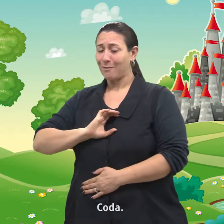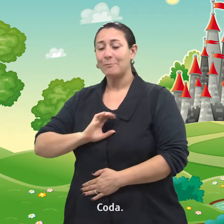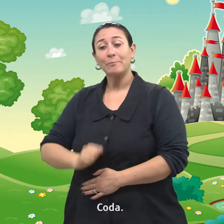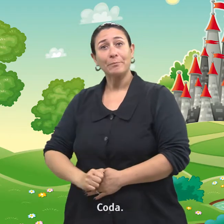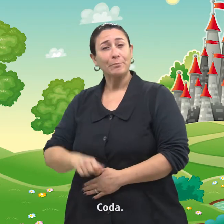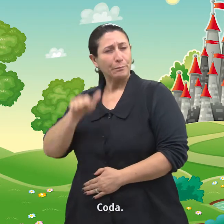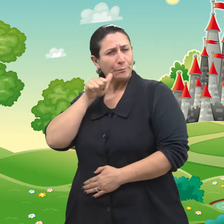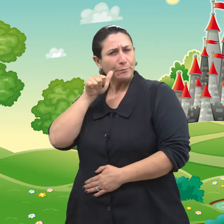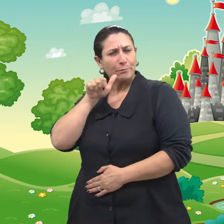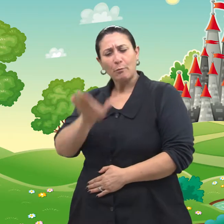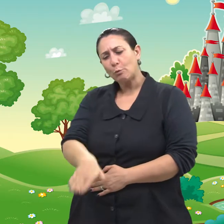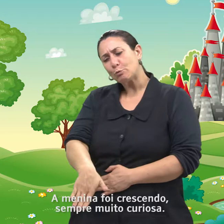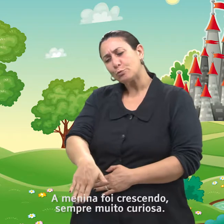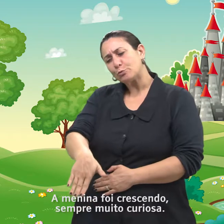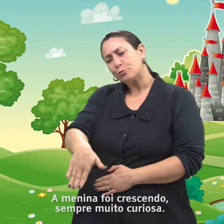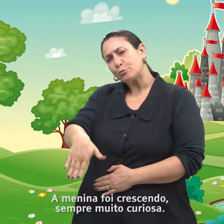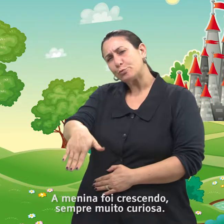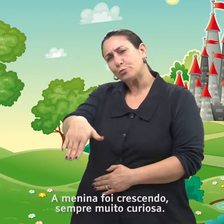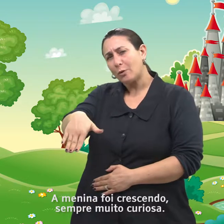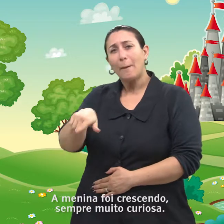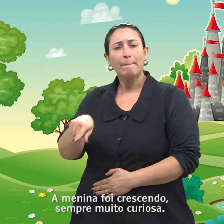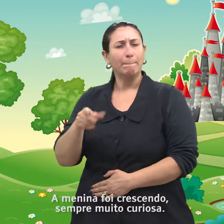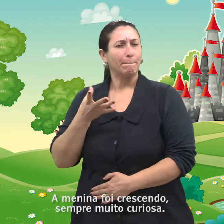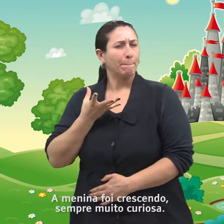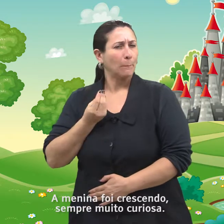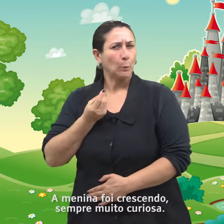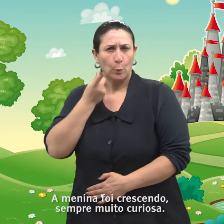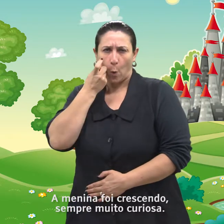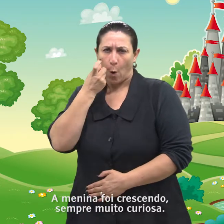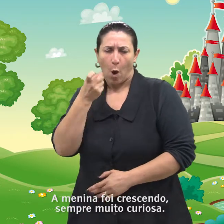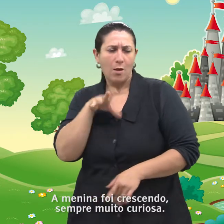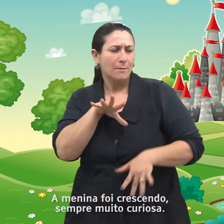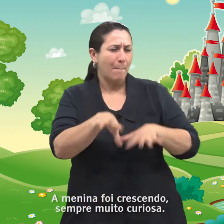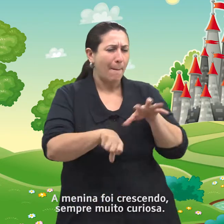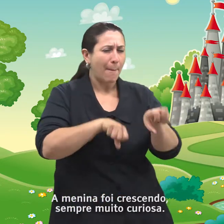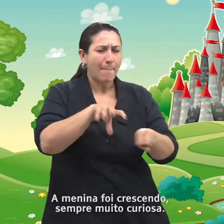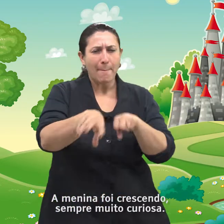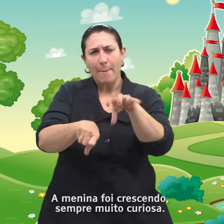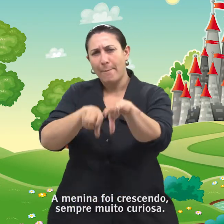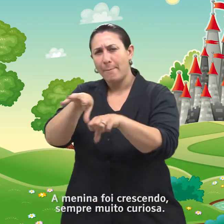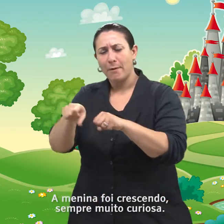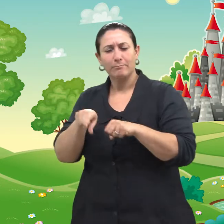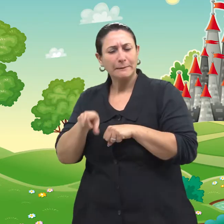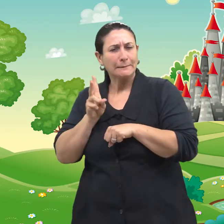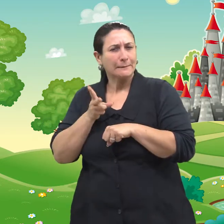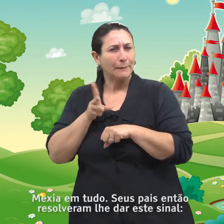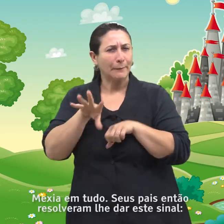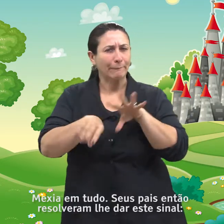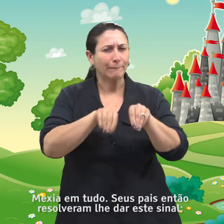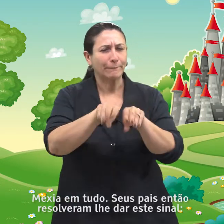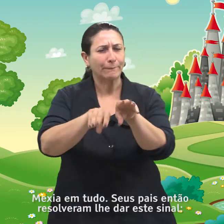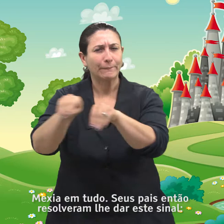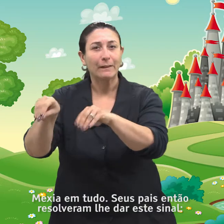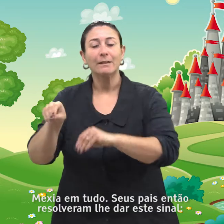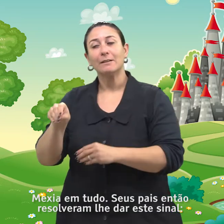Coda. A menina foi crescendo sempre muito curiosa, mexia em tudo.